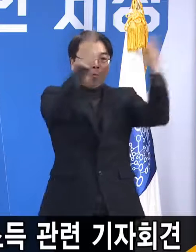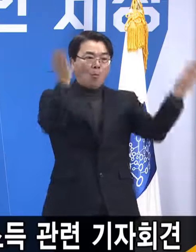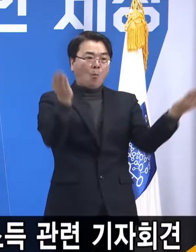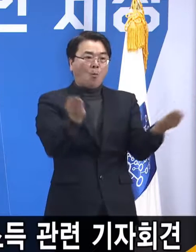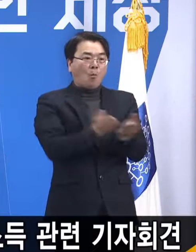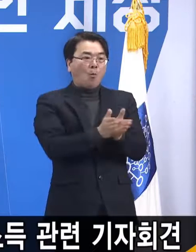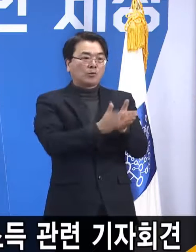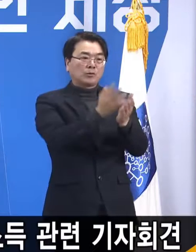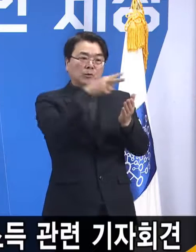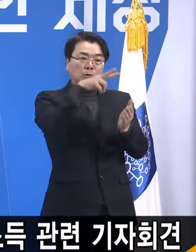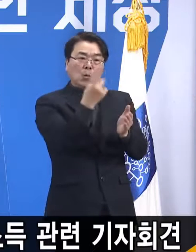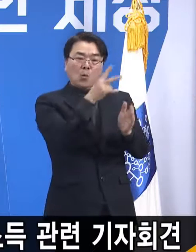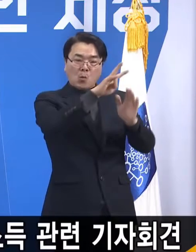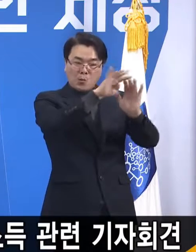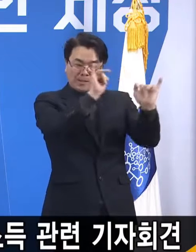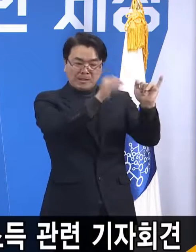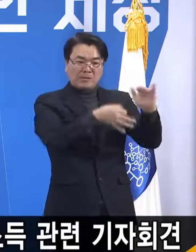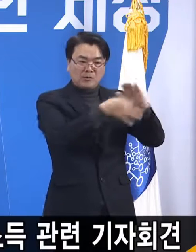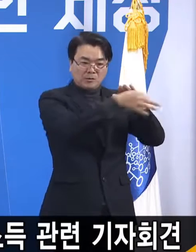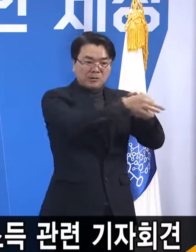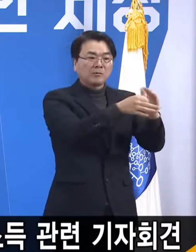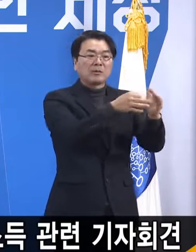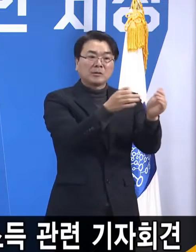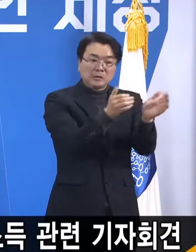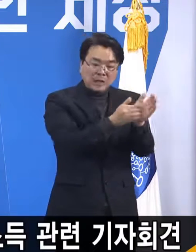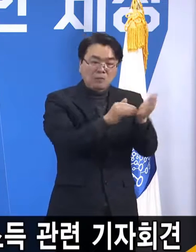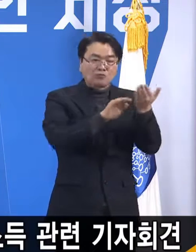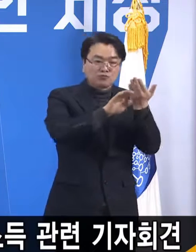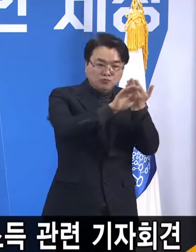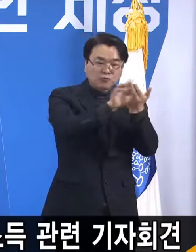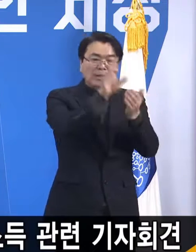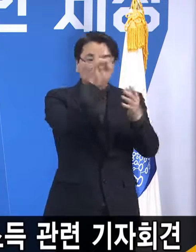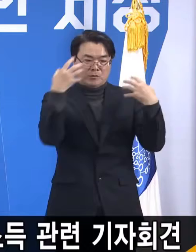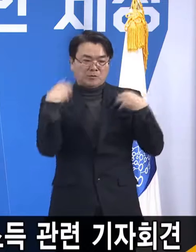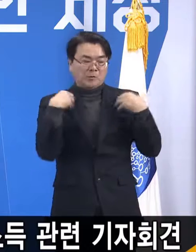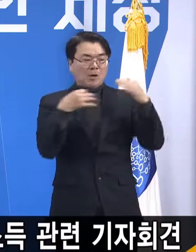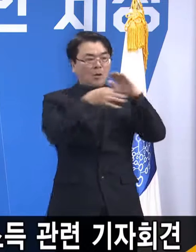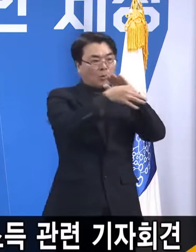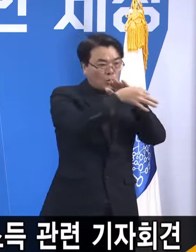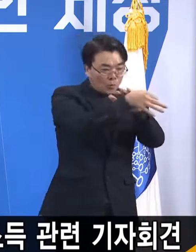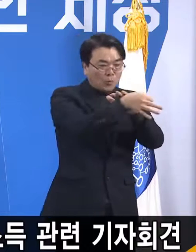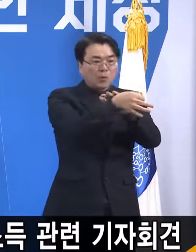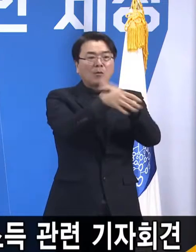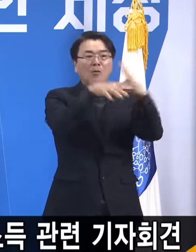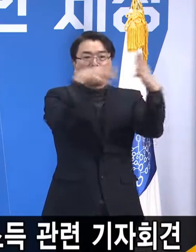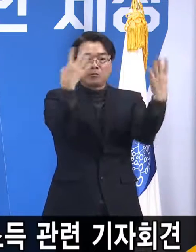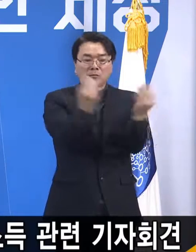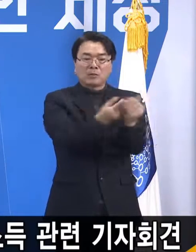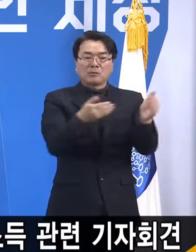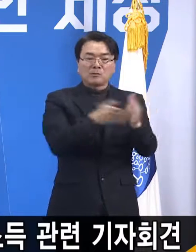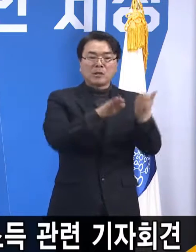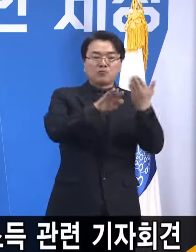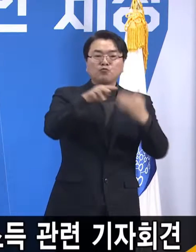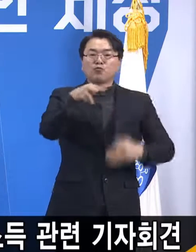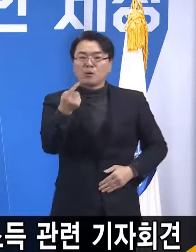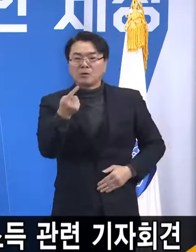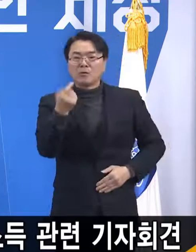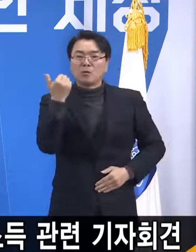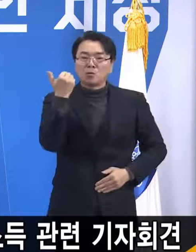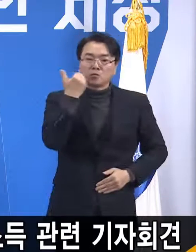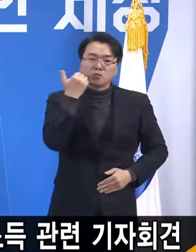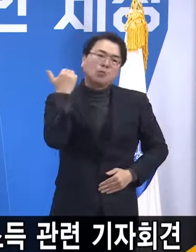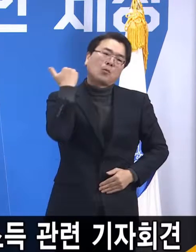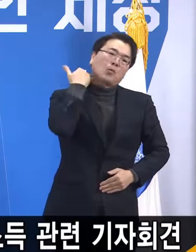중앙정부의 선별지원을 받고도 또 소외되거나 또 특별한 보상이 필요한 그런